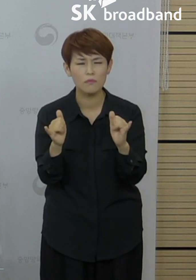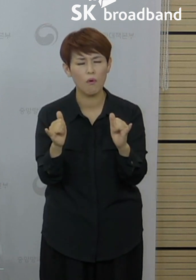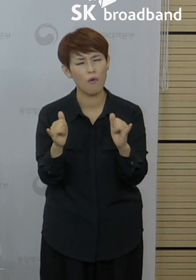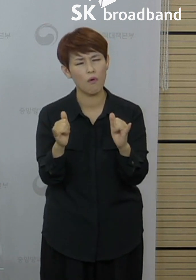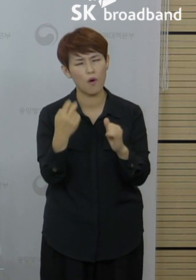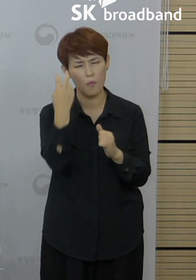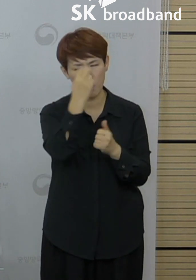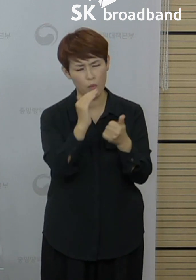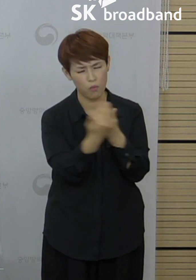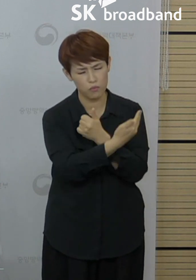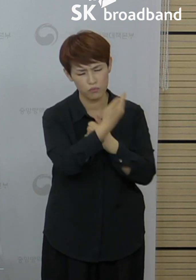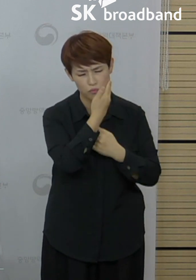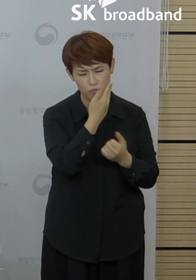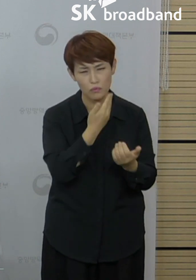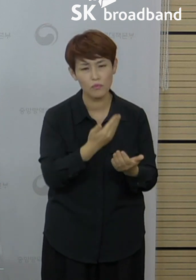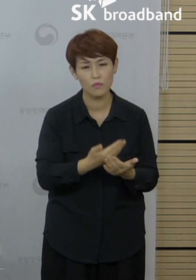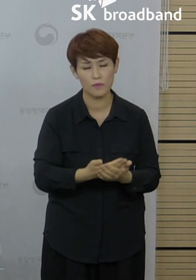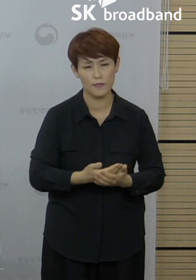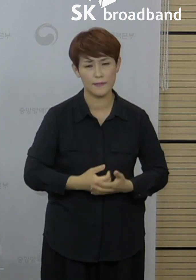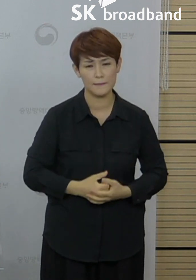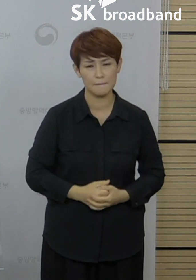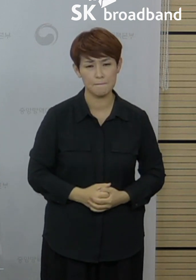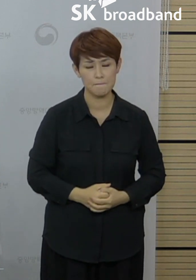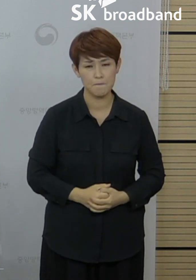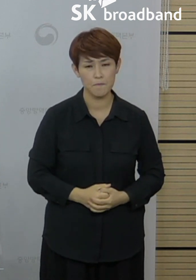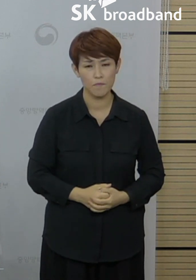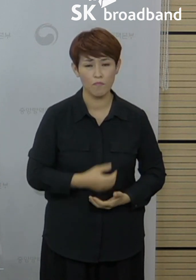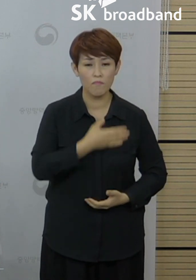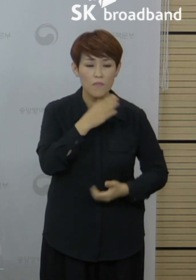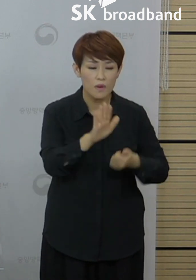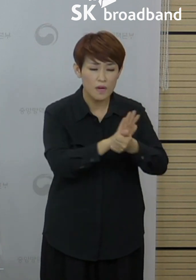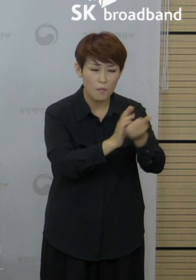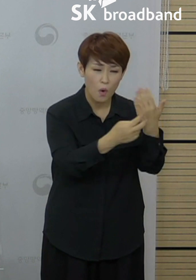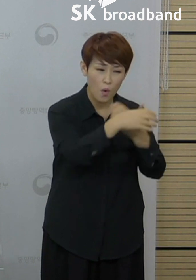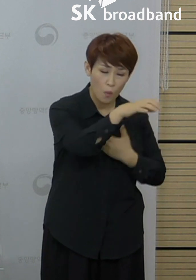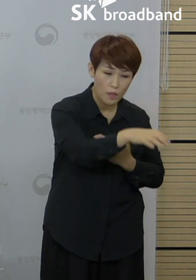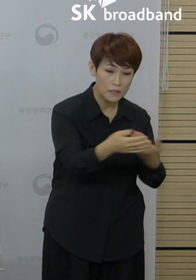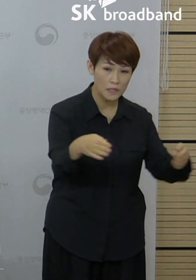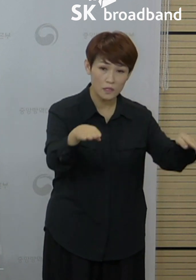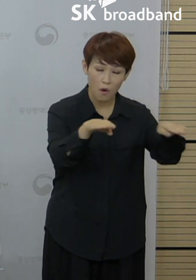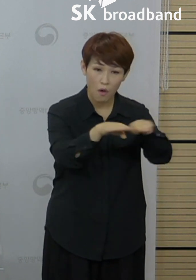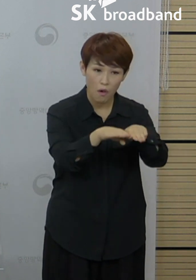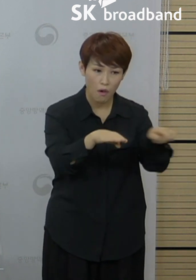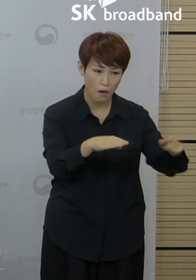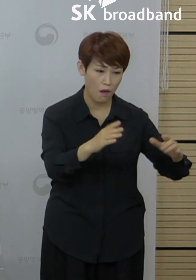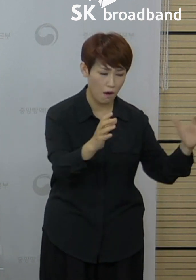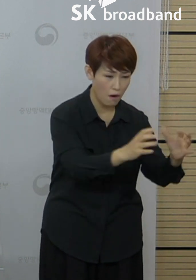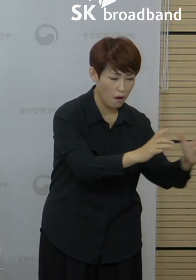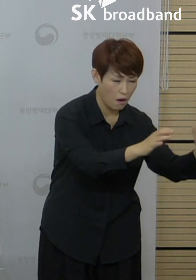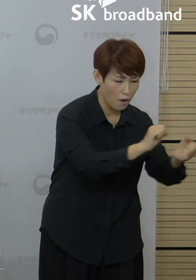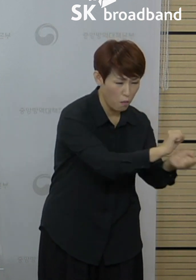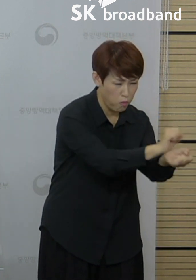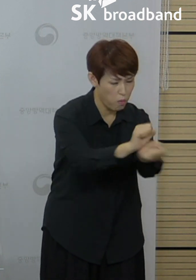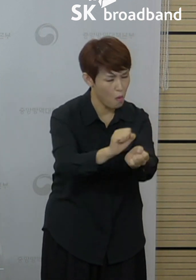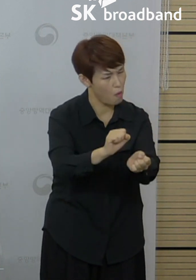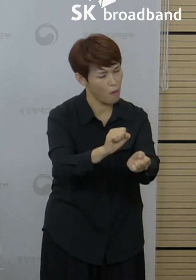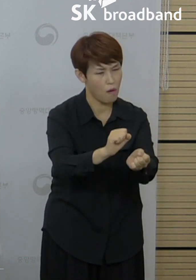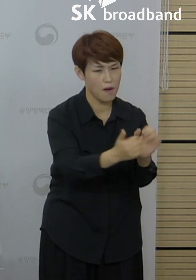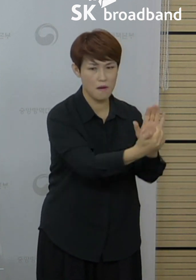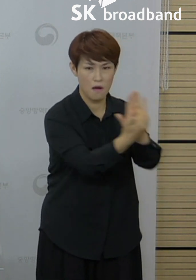보호가 한층 중요해지고 있습니다. 유양병원이나 유양시설 등에서의 집단 감염에 대비해서